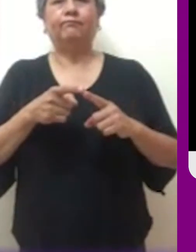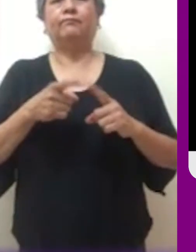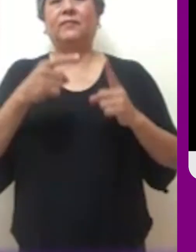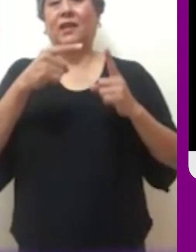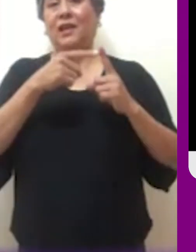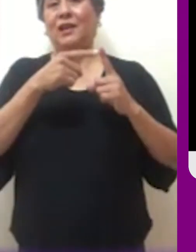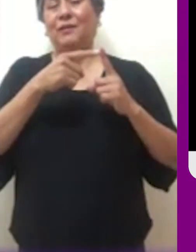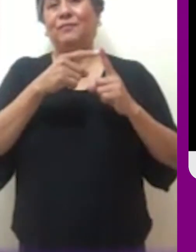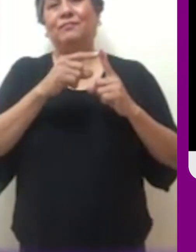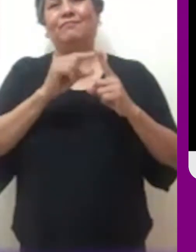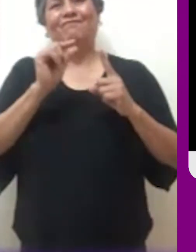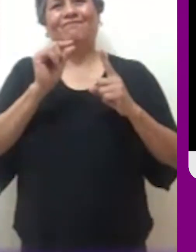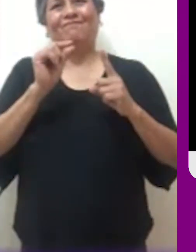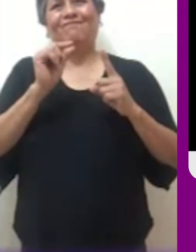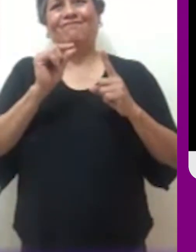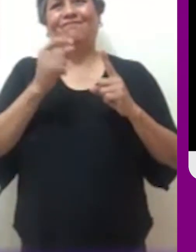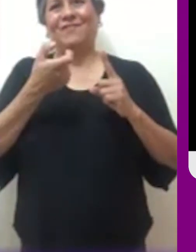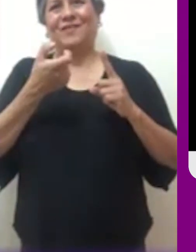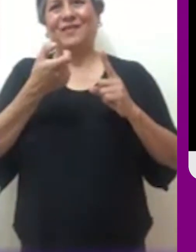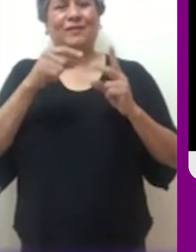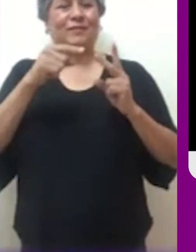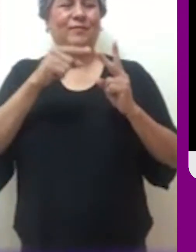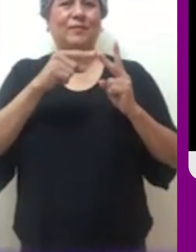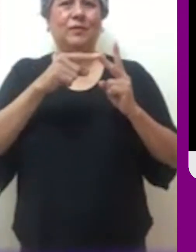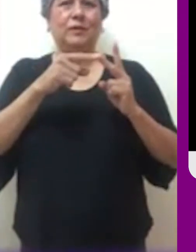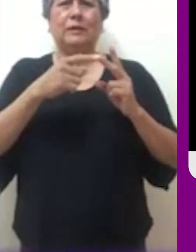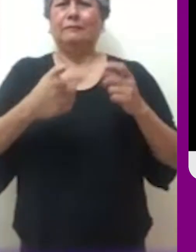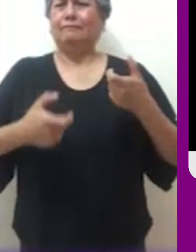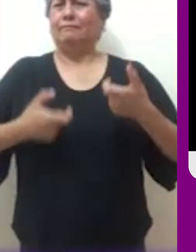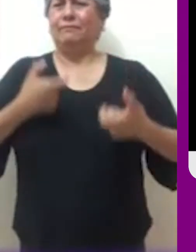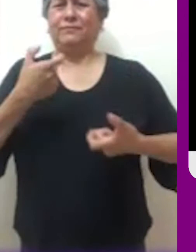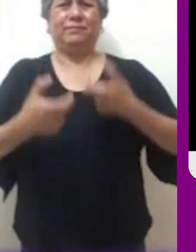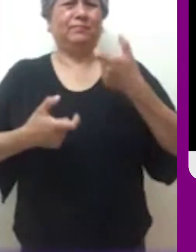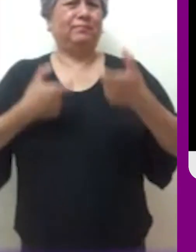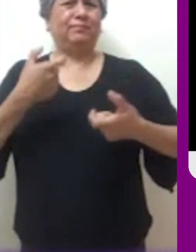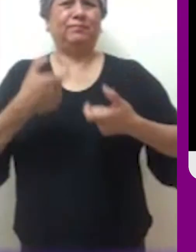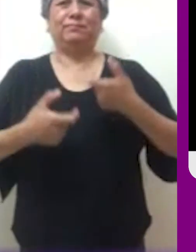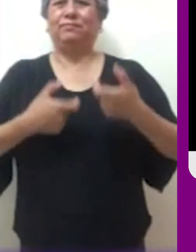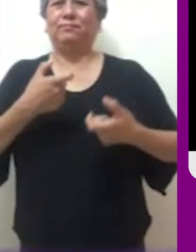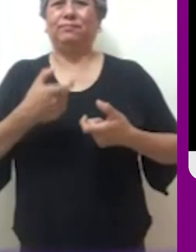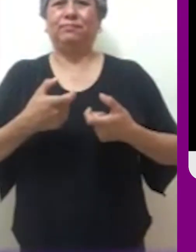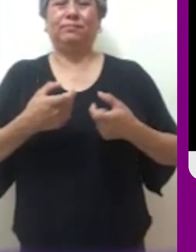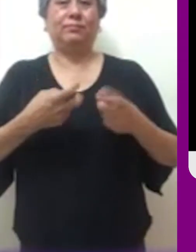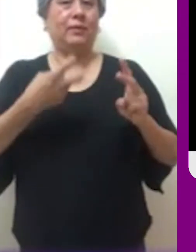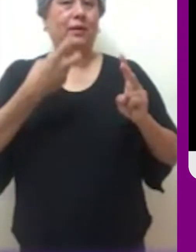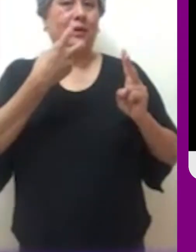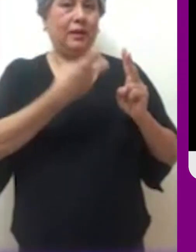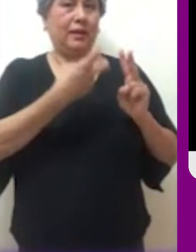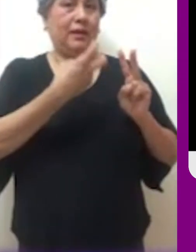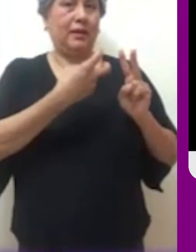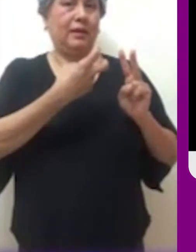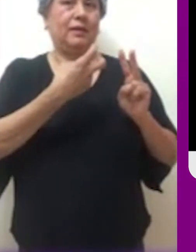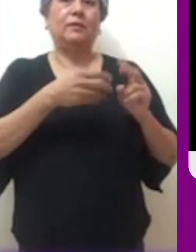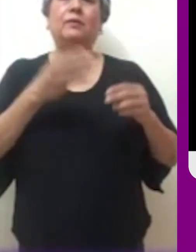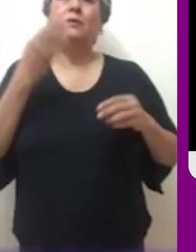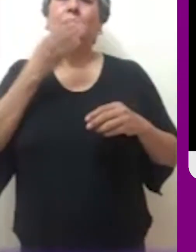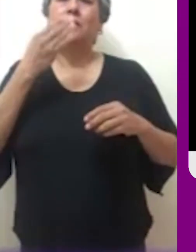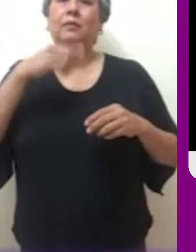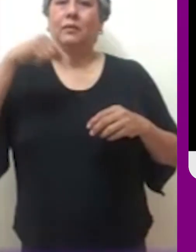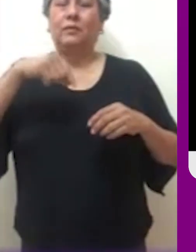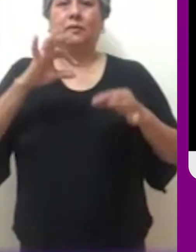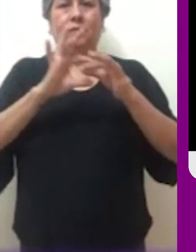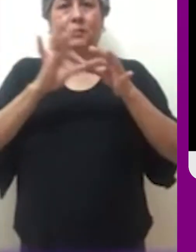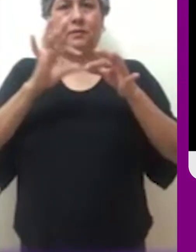Mientras otros, ciertamente unos cuantos, derrochan sus ganancias. La parábola es una fuerte crítica a esta